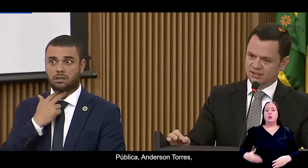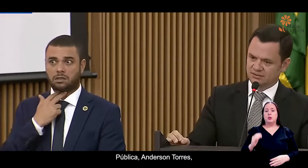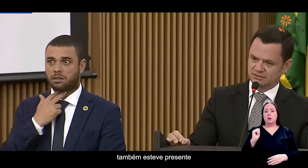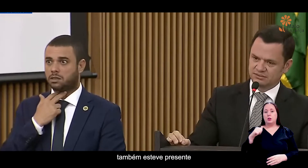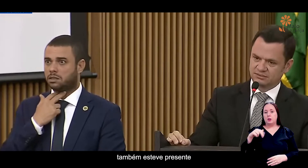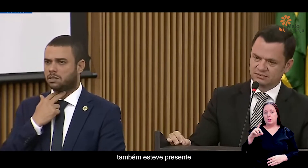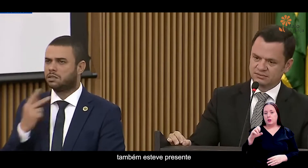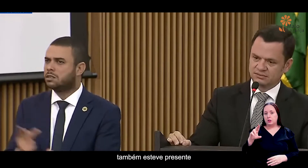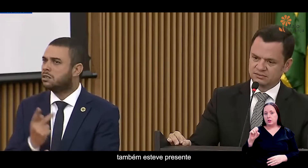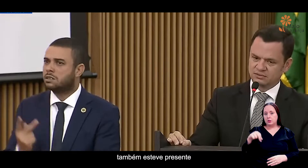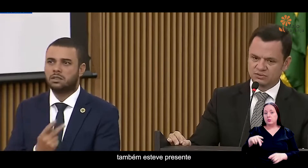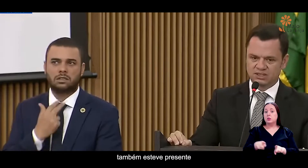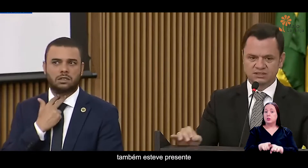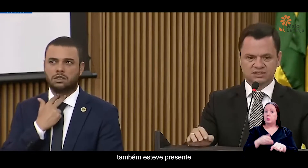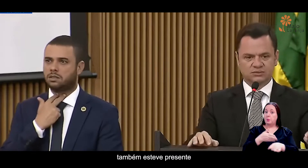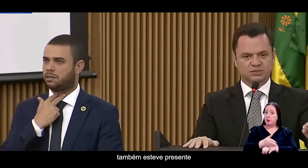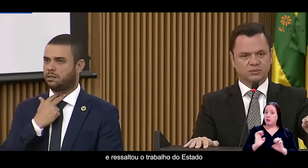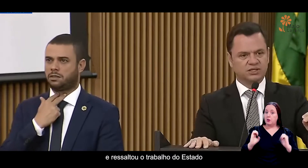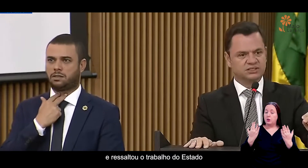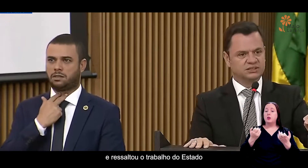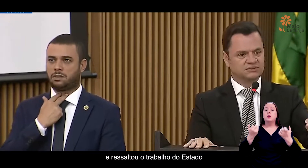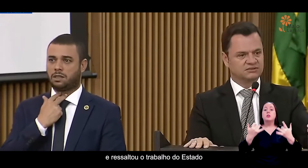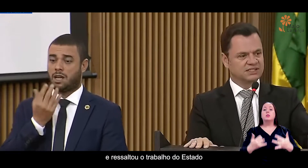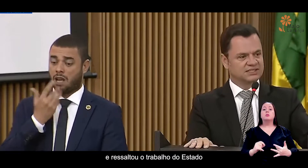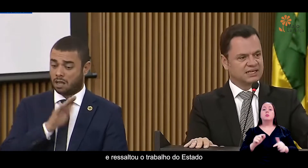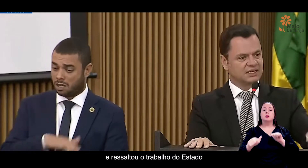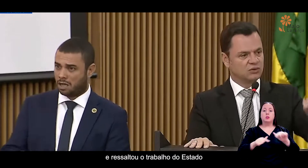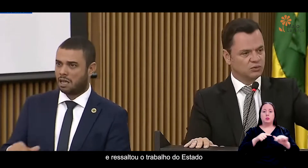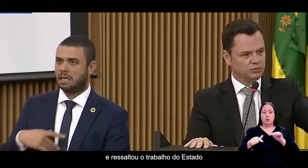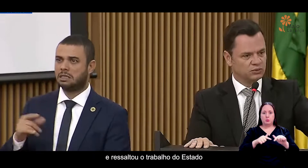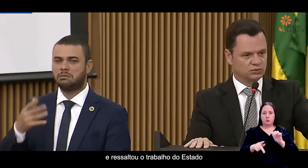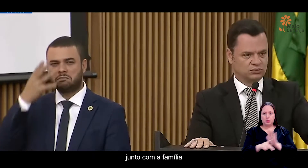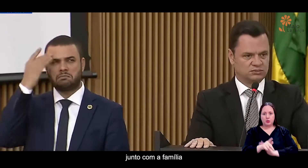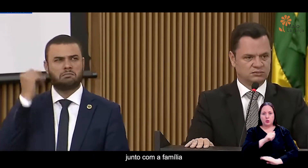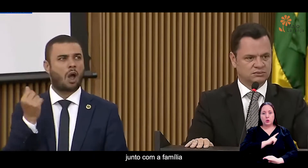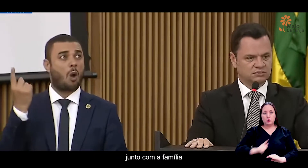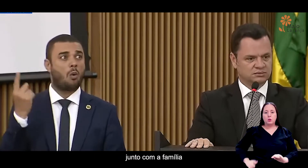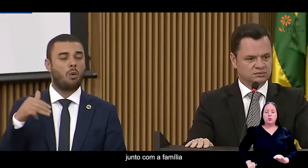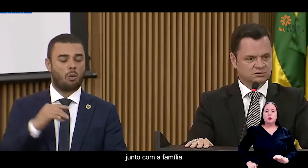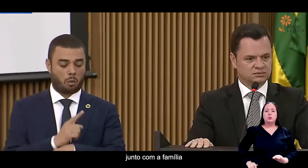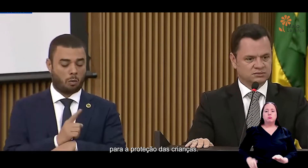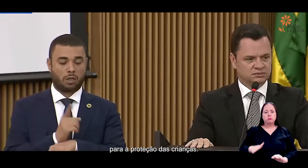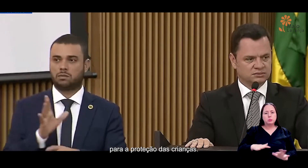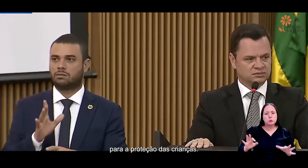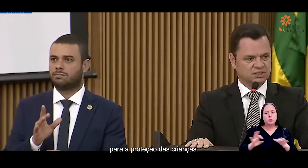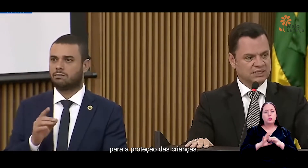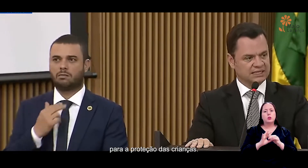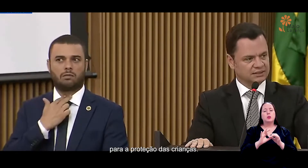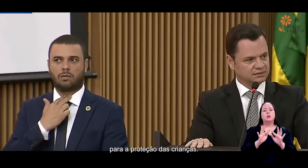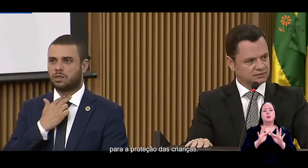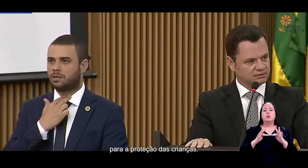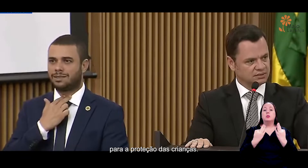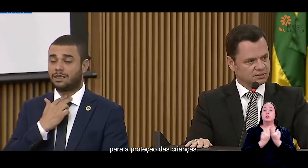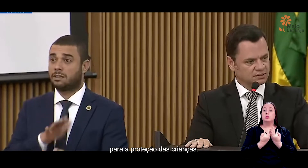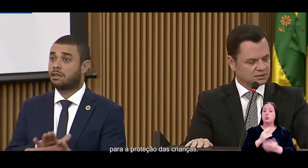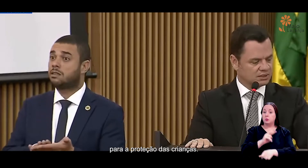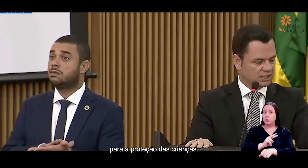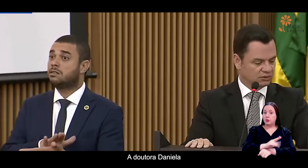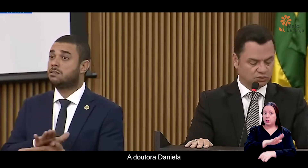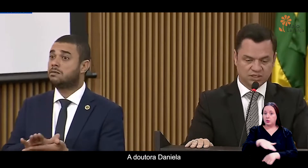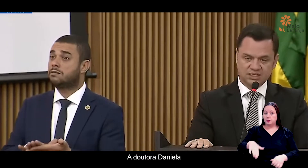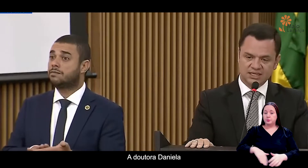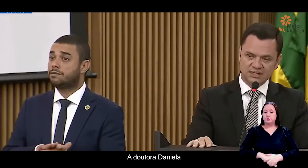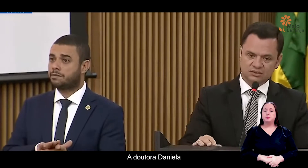Torres, também esteve presente e ressaltou o trabalho do Estado junto com a família para a proteção das crianças.